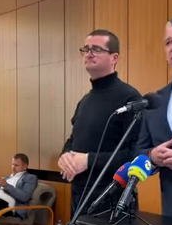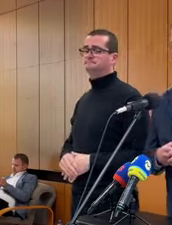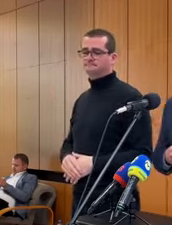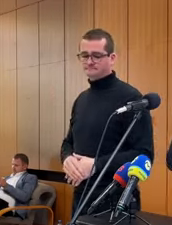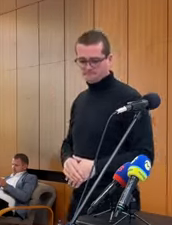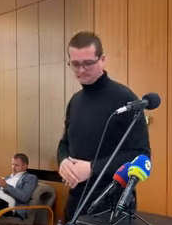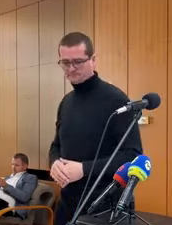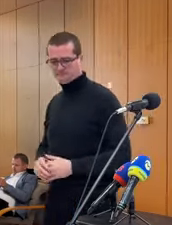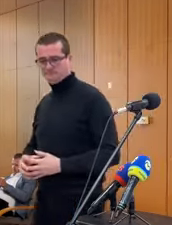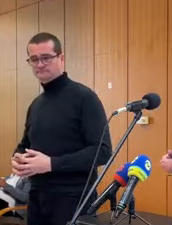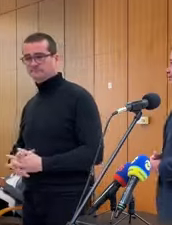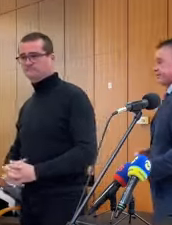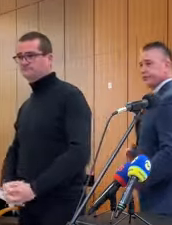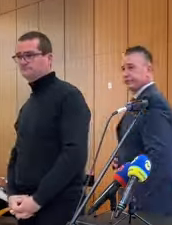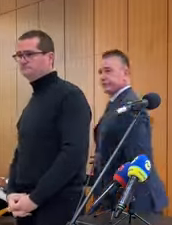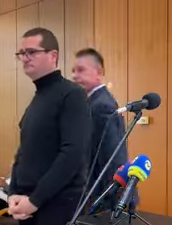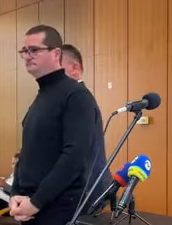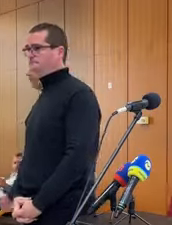Ďakujem pekne. Dovidenia.